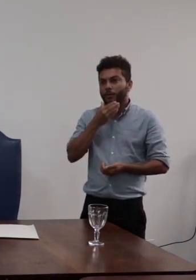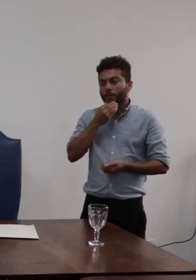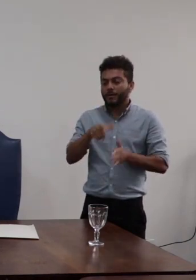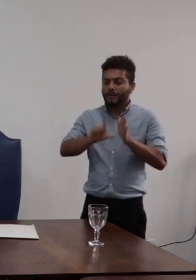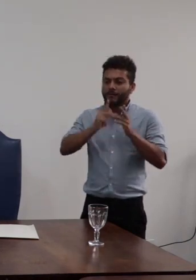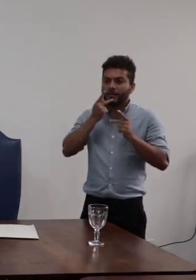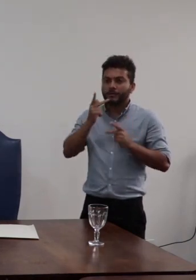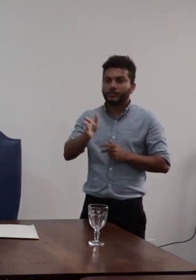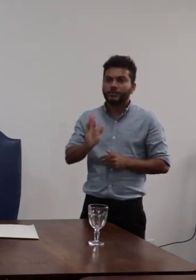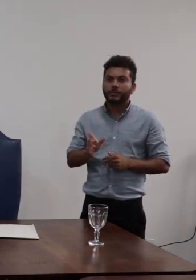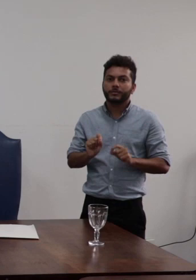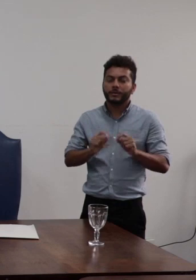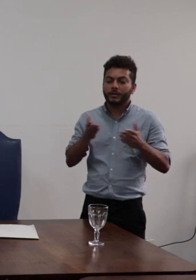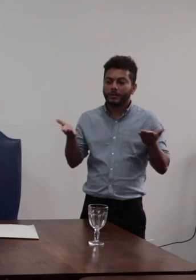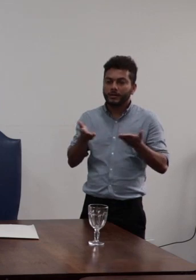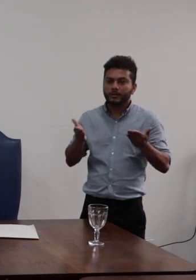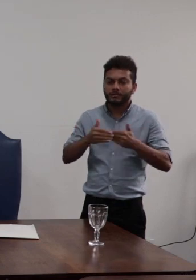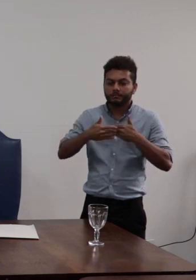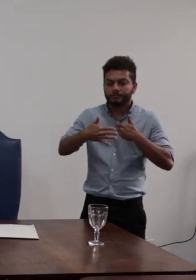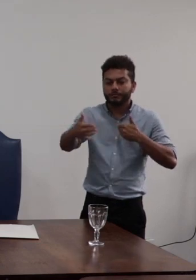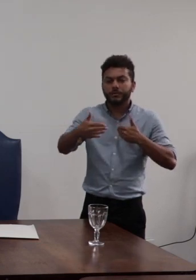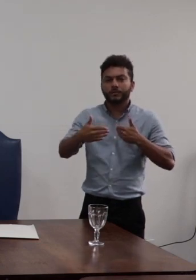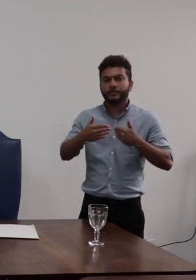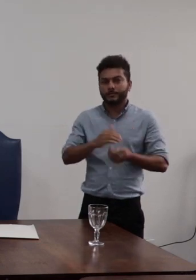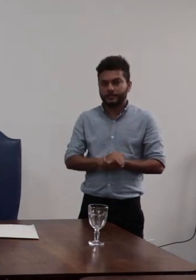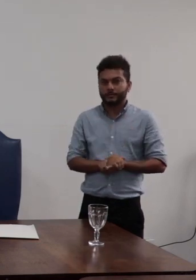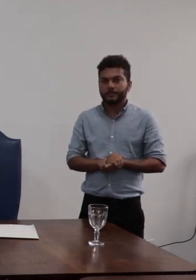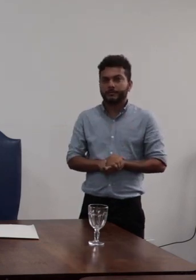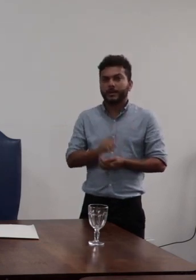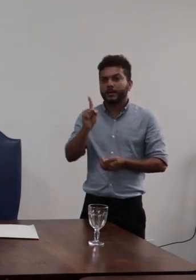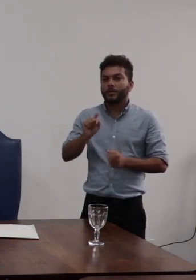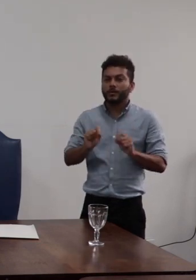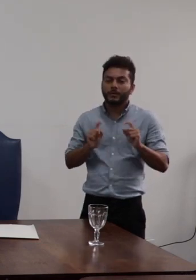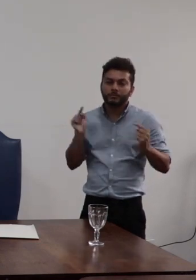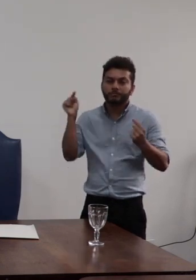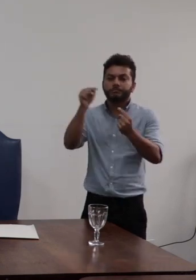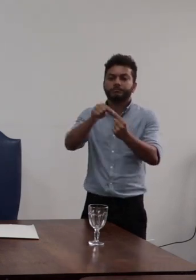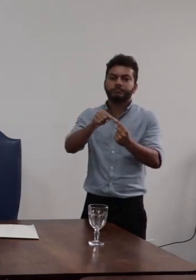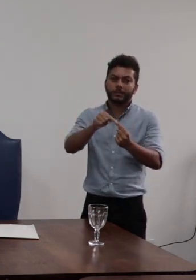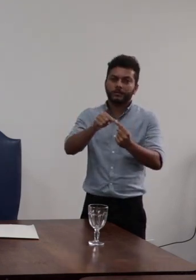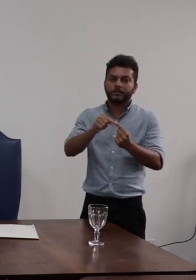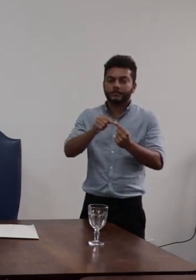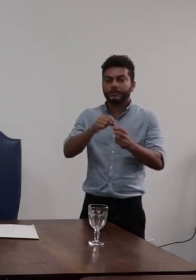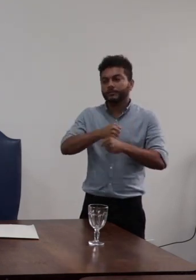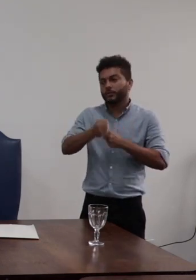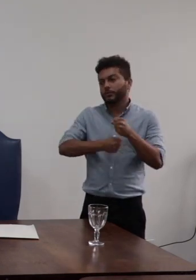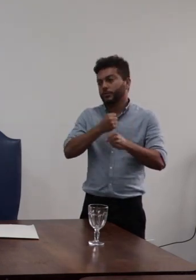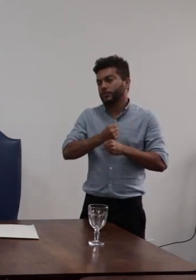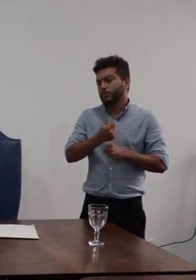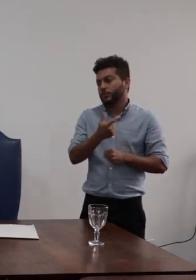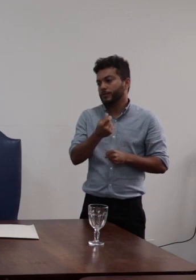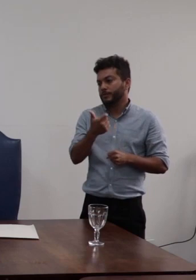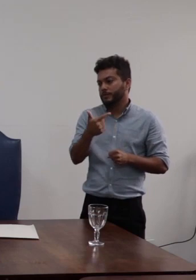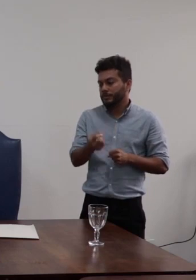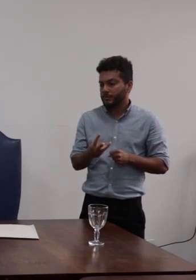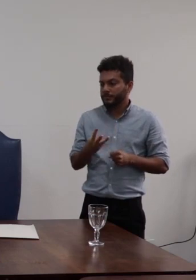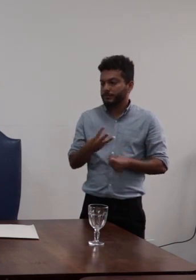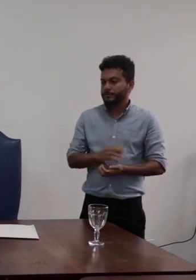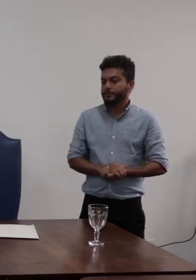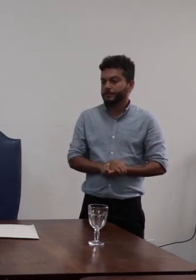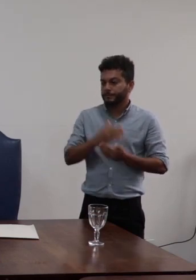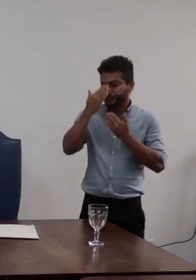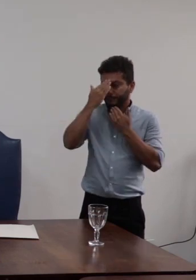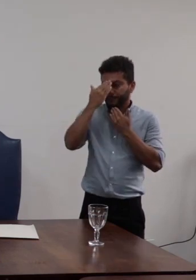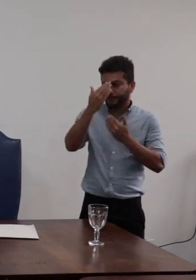agora vamos partir agora para a nova fase aí pactuação de metas para o ano de 2023 Obrigado e